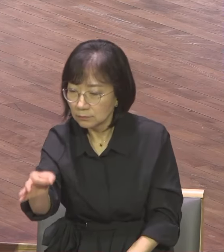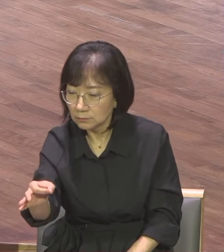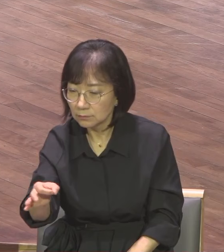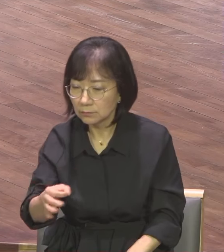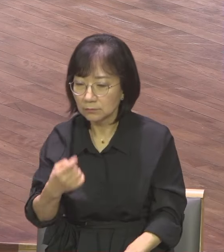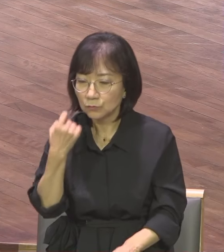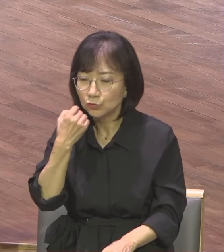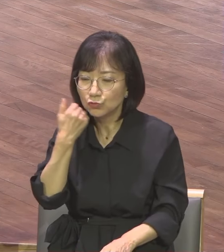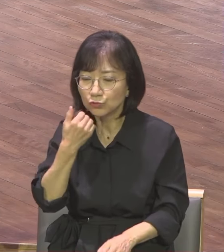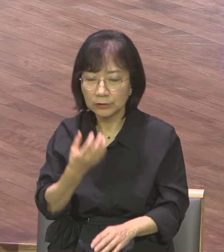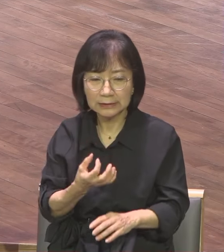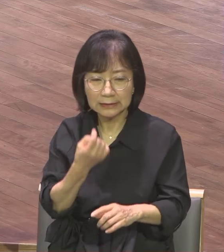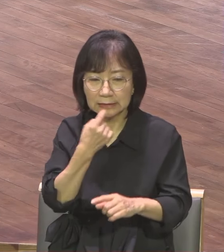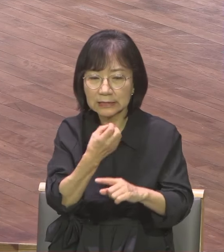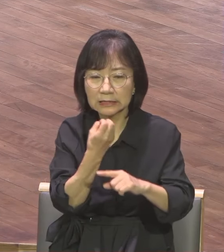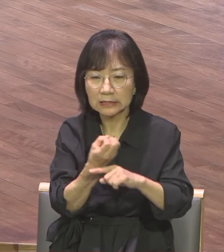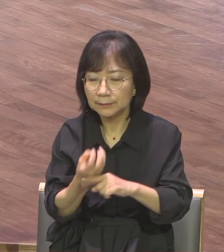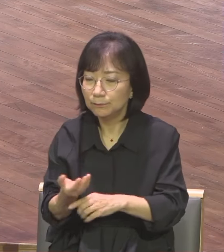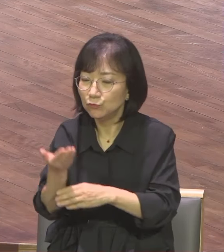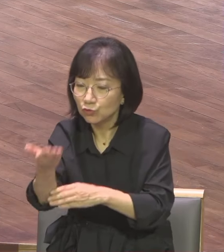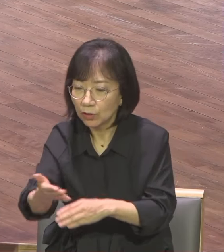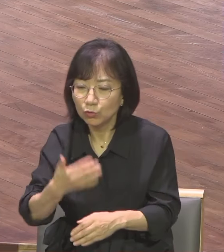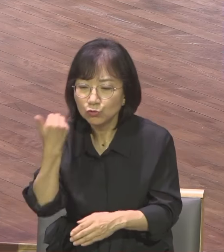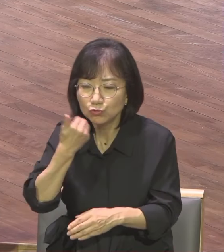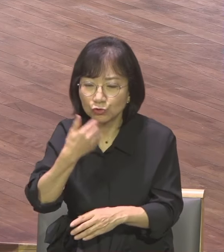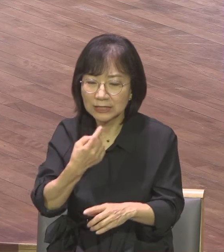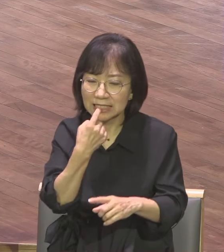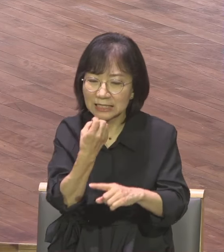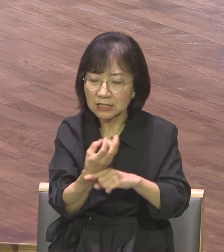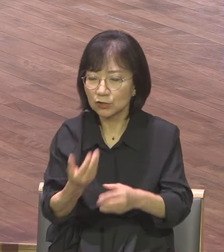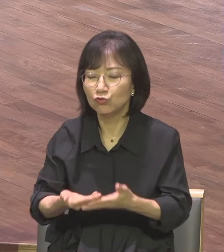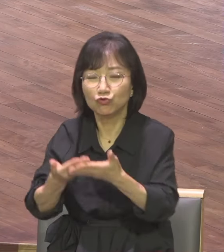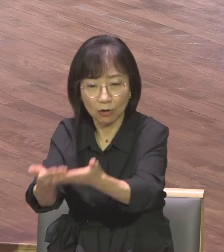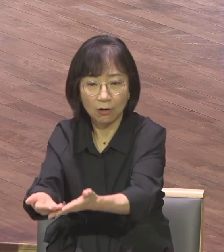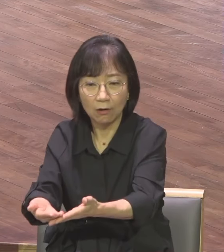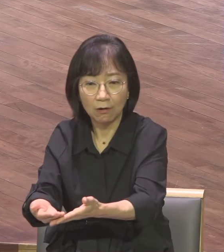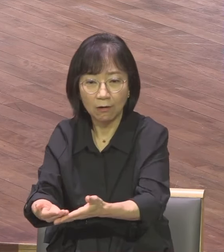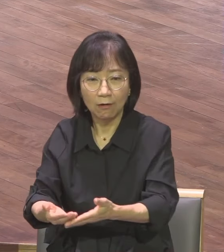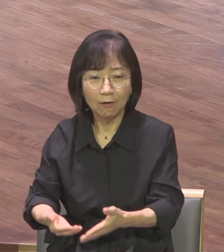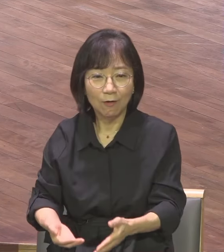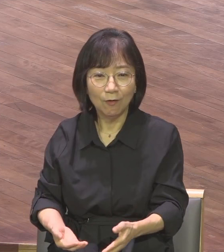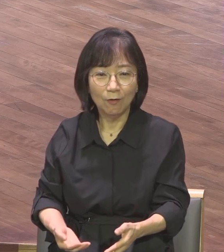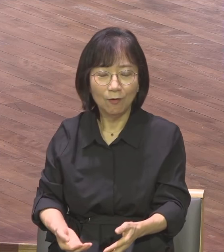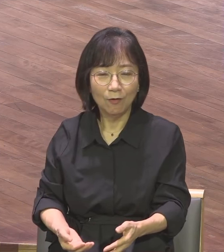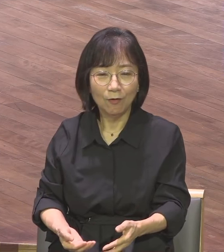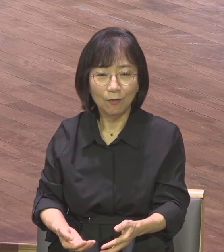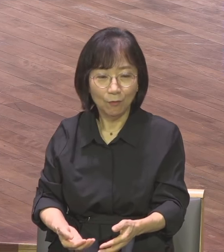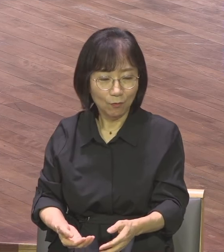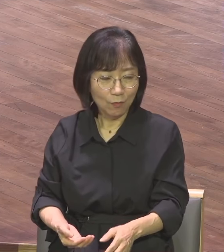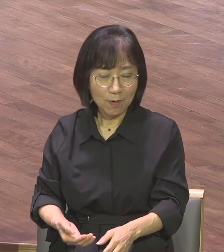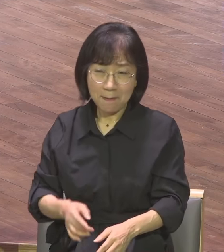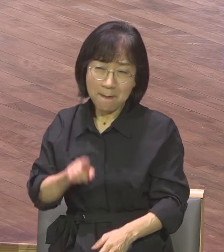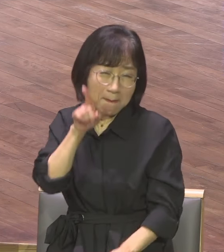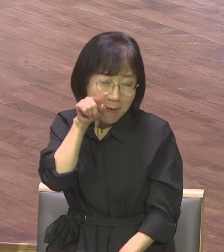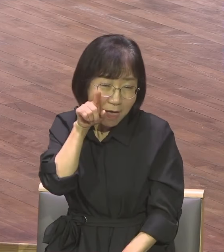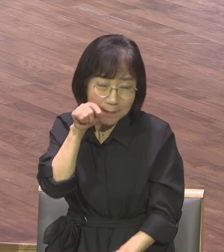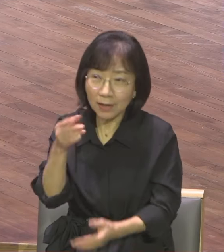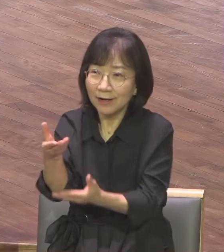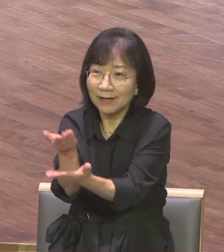좋습니까? 가난한 사람이 아니에요 구걸했다고 했지 가난하라고 표현 안 합니다 날마다 날마다 성전